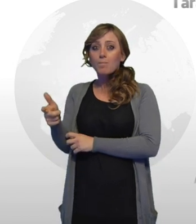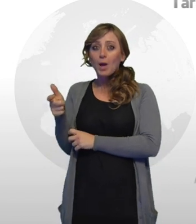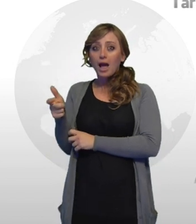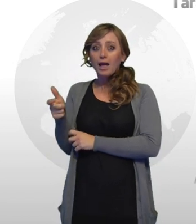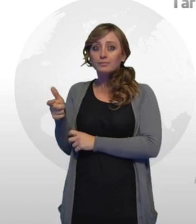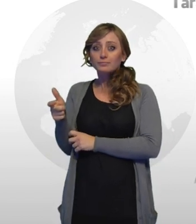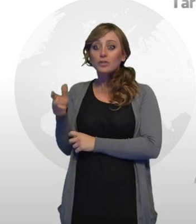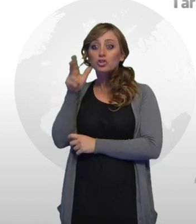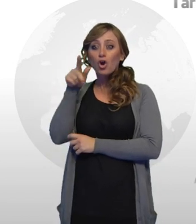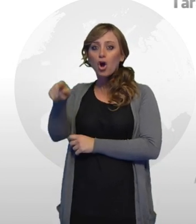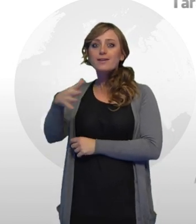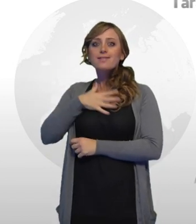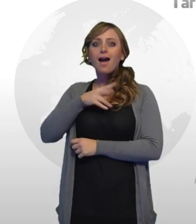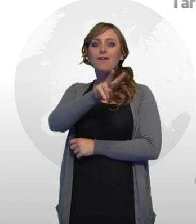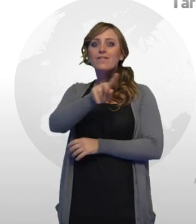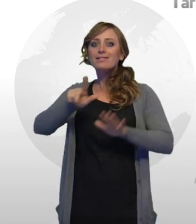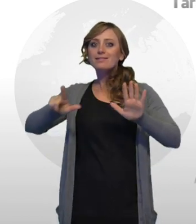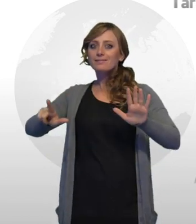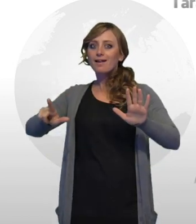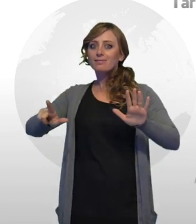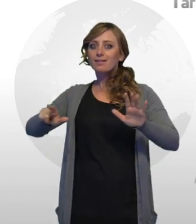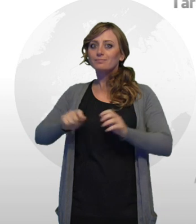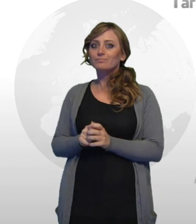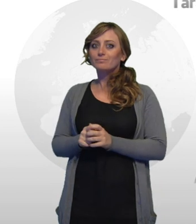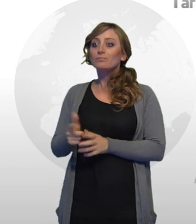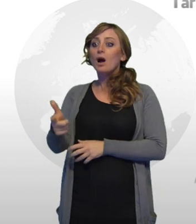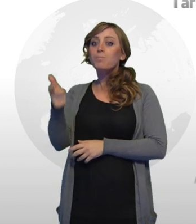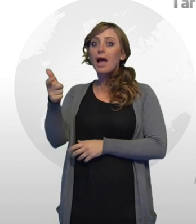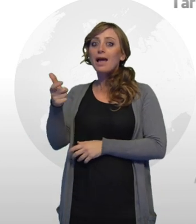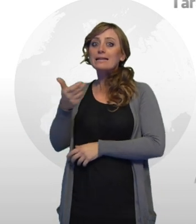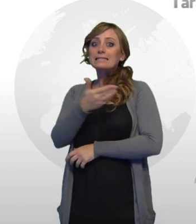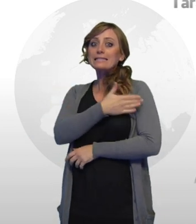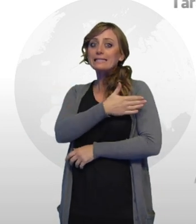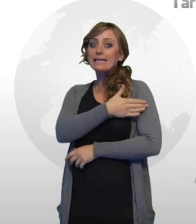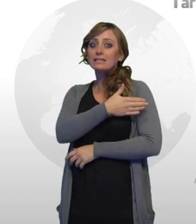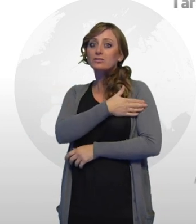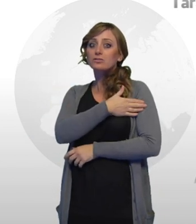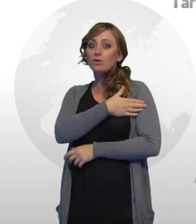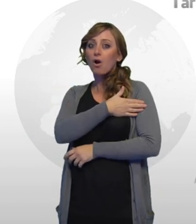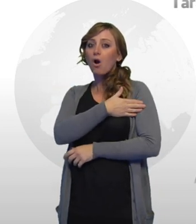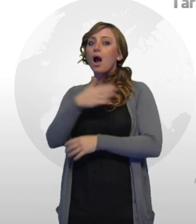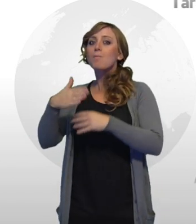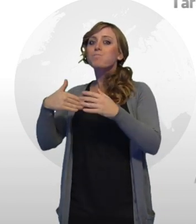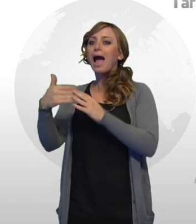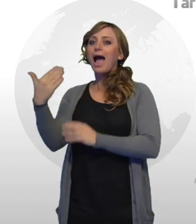pistola contro la donna di 27 anni, colpendola al braccio sinistro e alla mano destra.